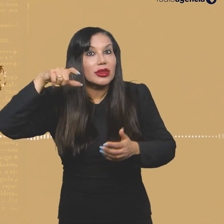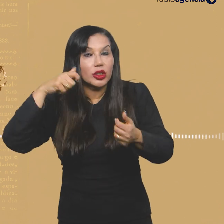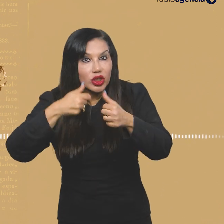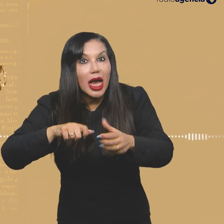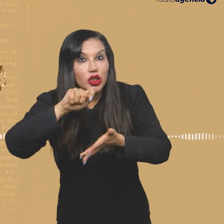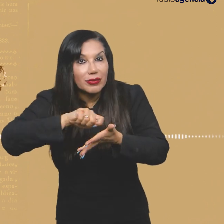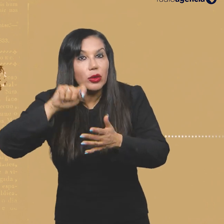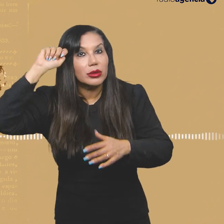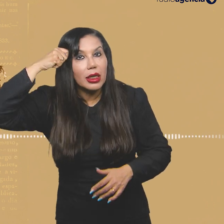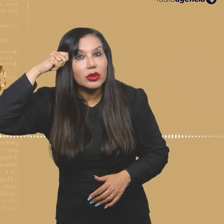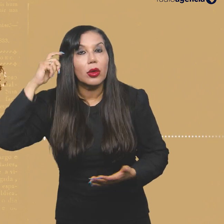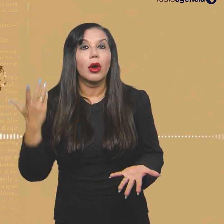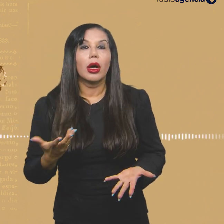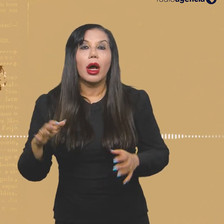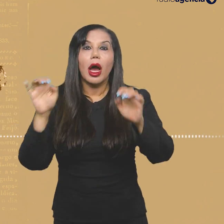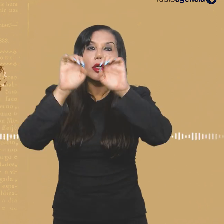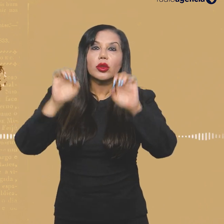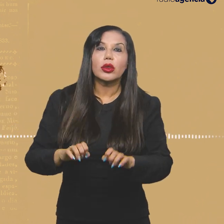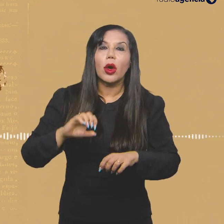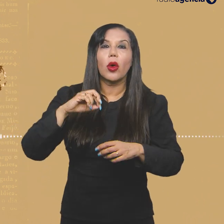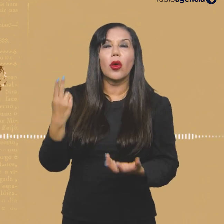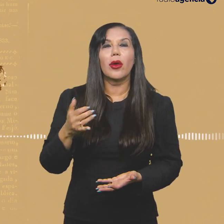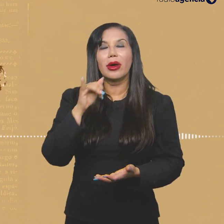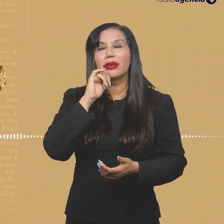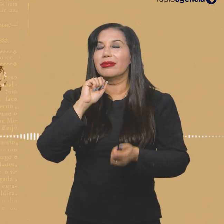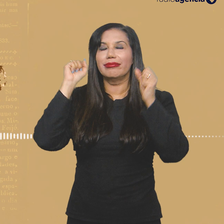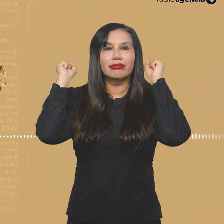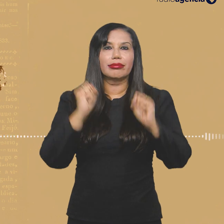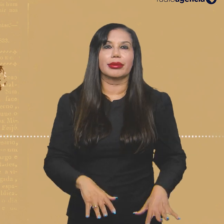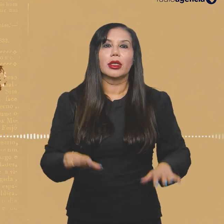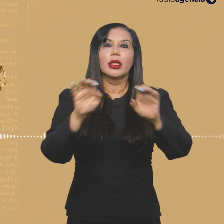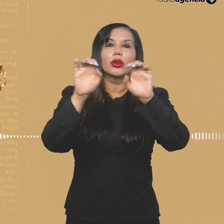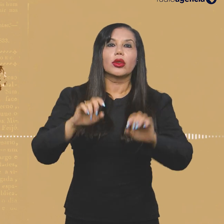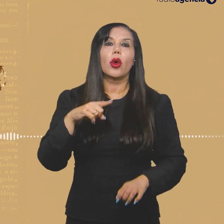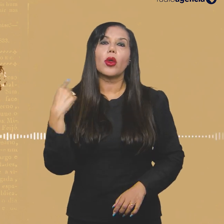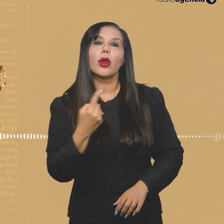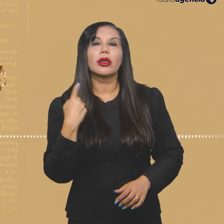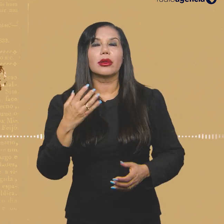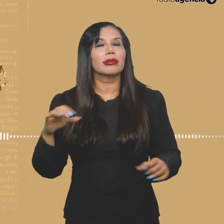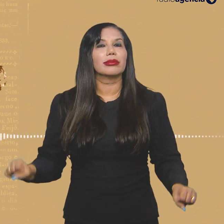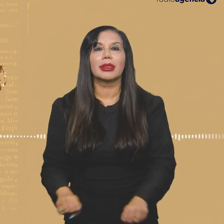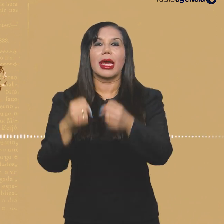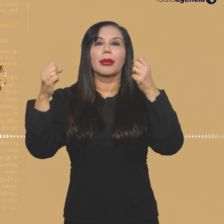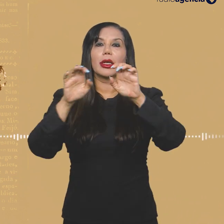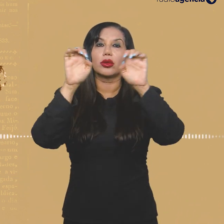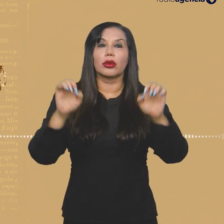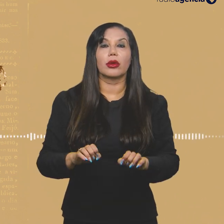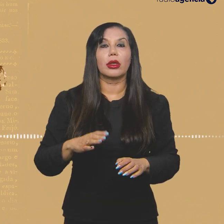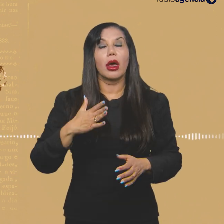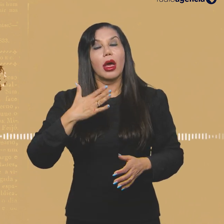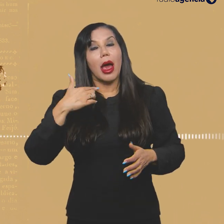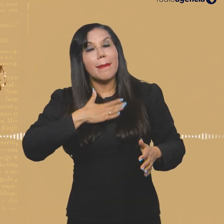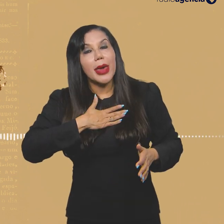A gente tensiona a estrutura ou a gente rasca a estrutura ou a gente, de fato, quebra a estrutura?